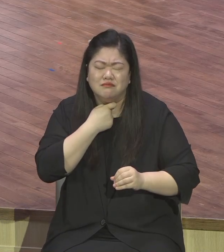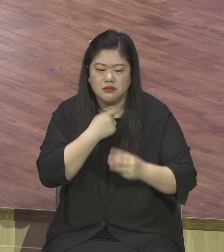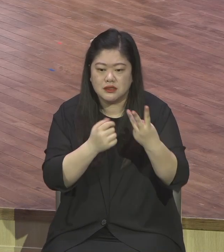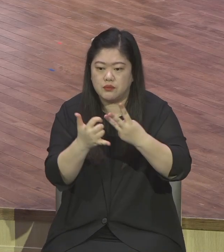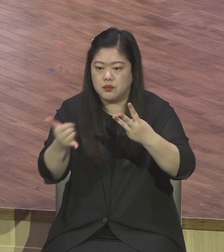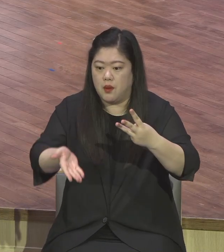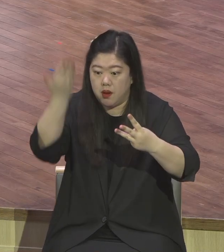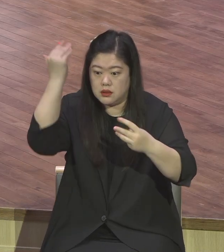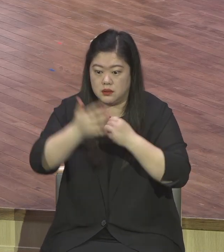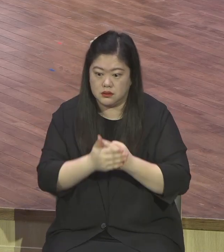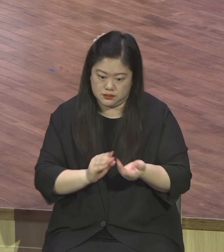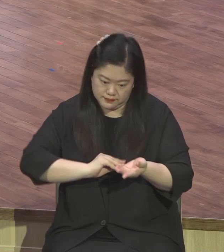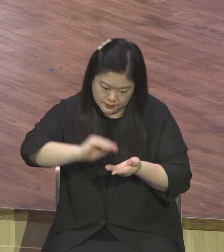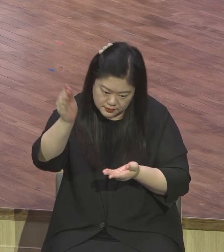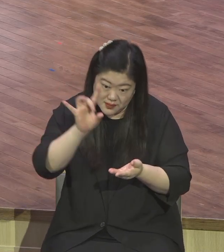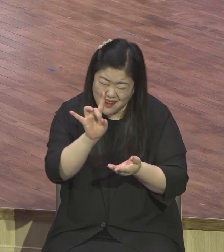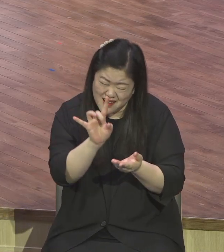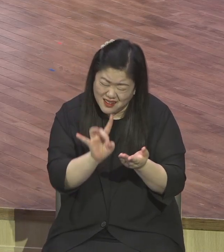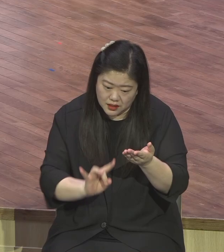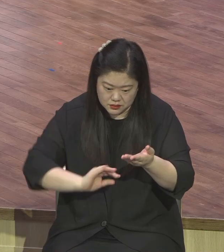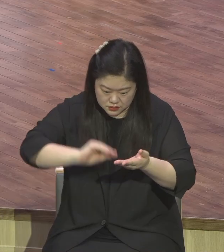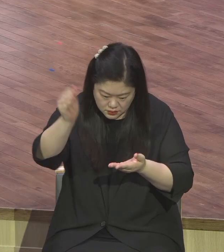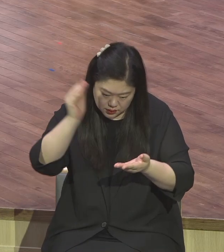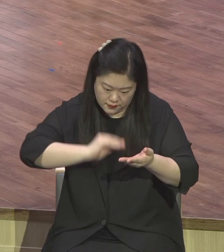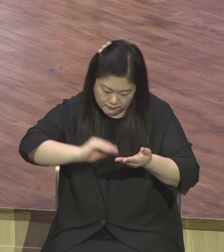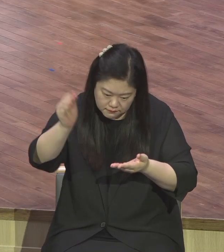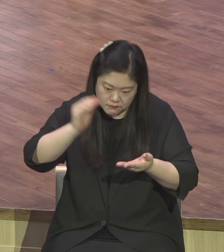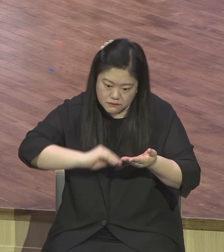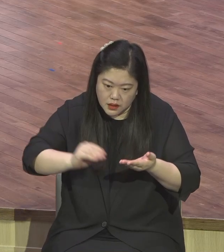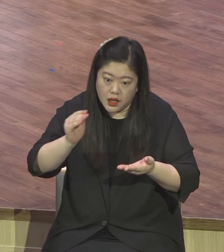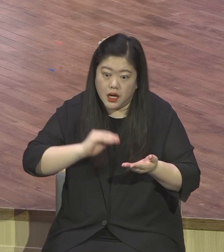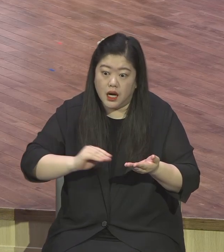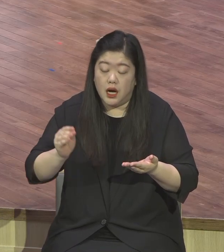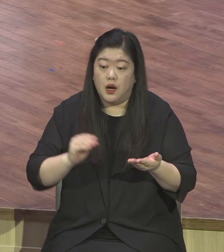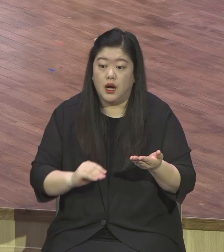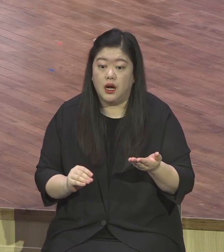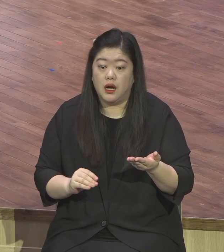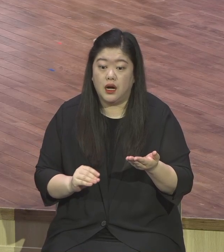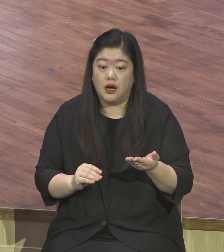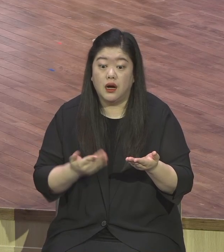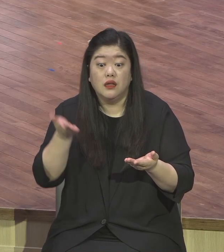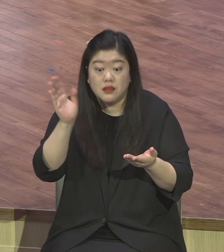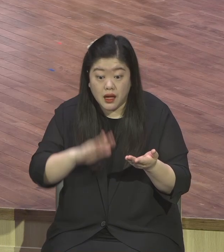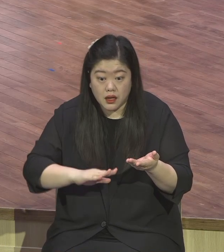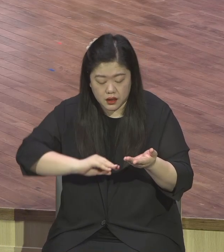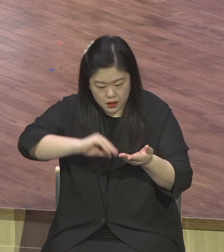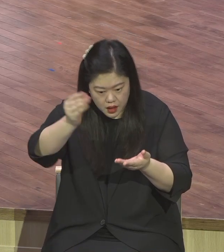생명줄을 던진 이 교육자들이 하나님께서 평생의 멜룡원이 될 것이다.